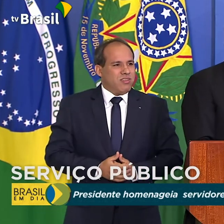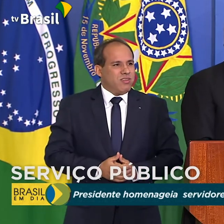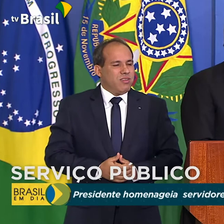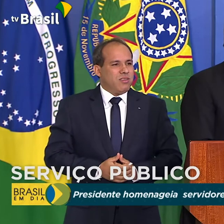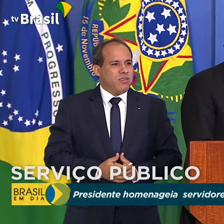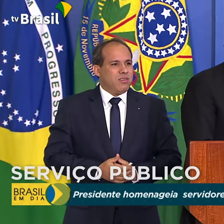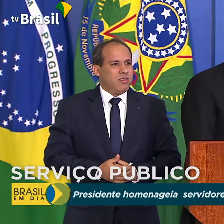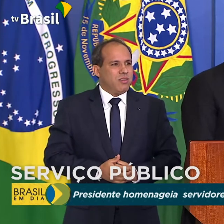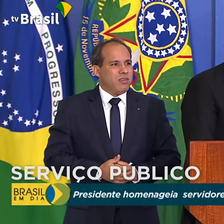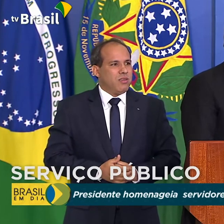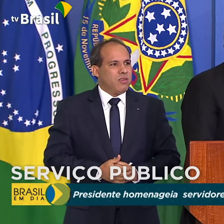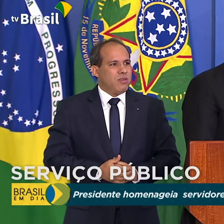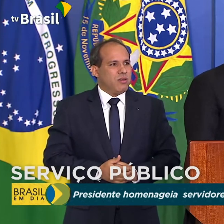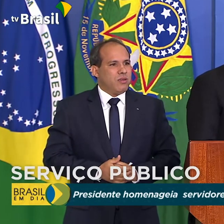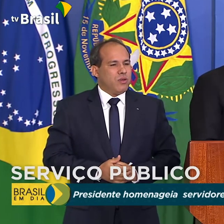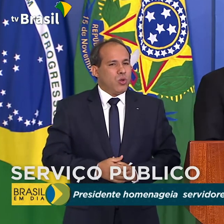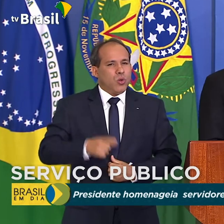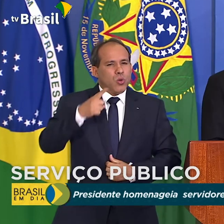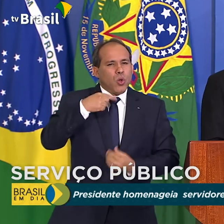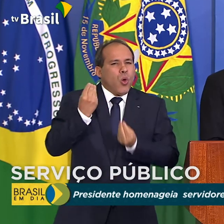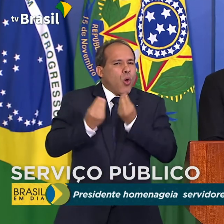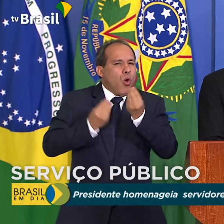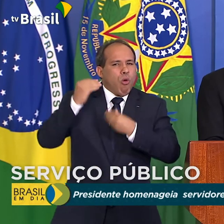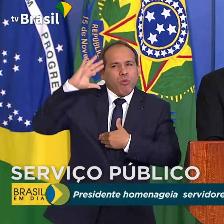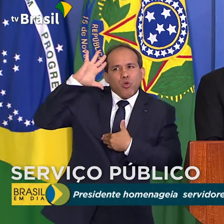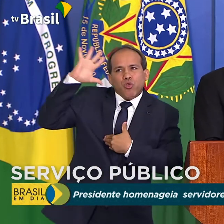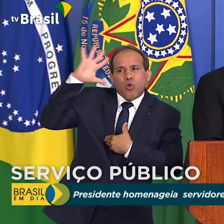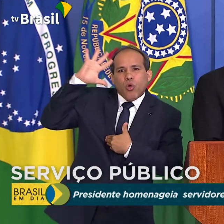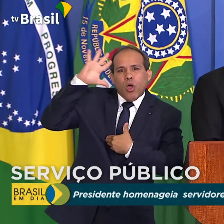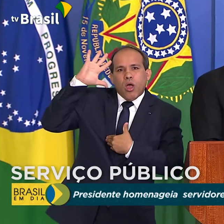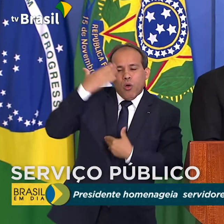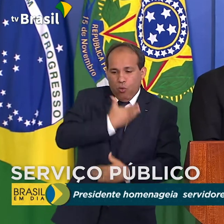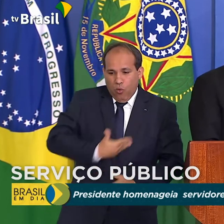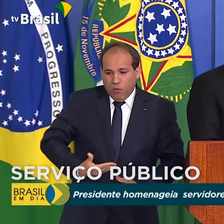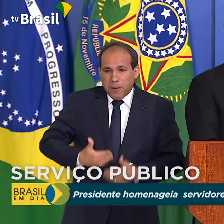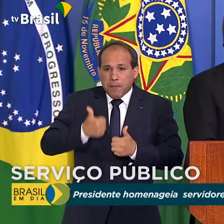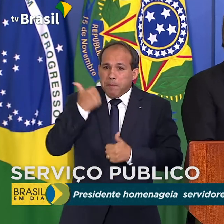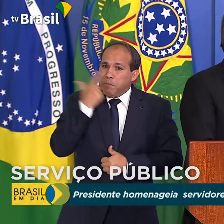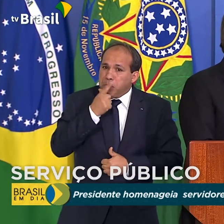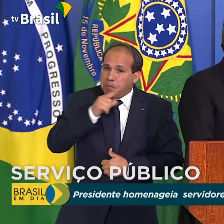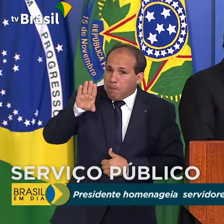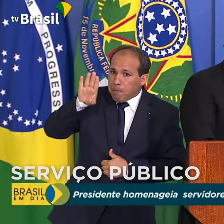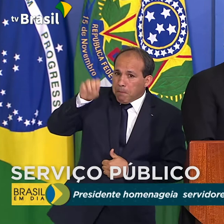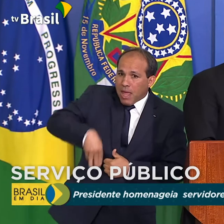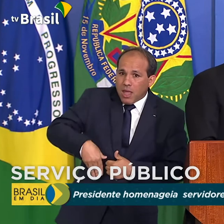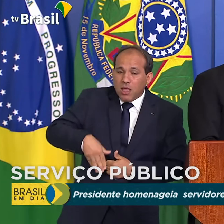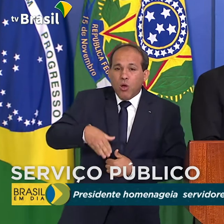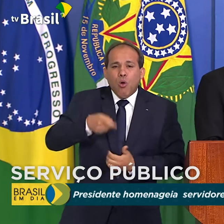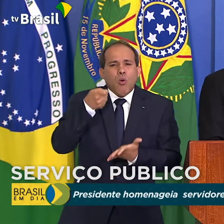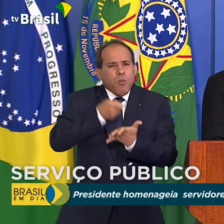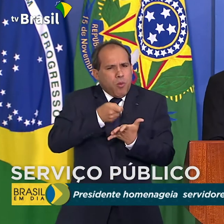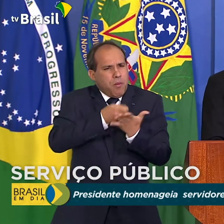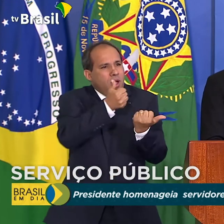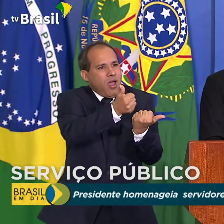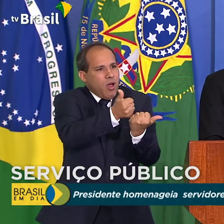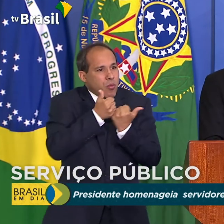Jamais nós poderíamos sonhar com um governo de sucesso se não estivesse ao nosso lado